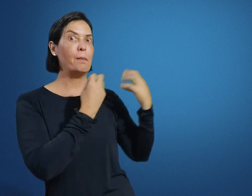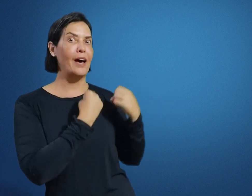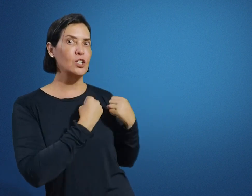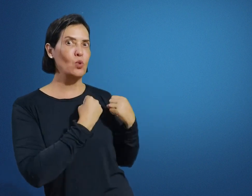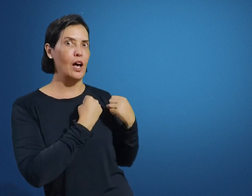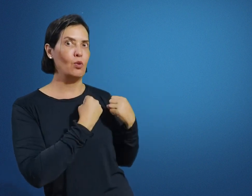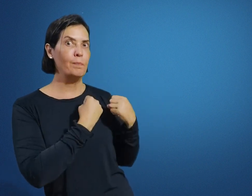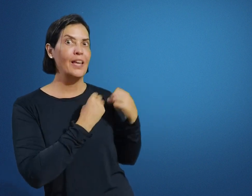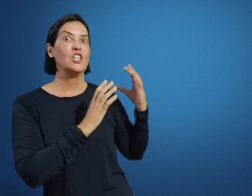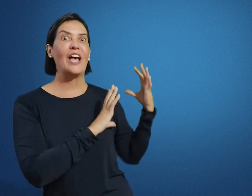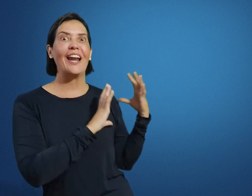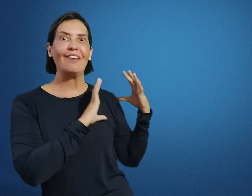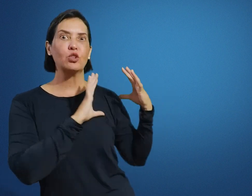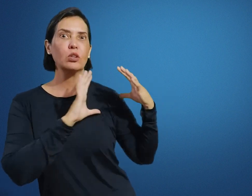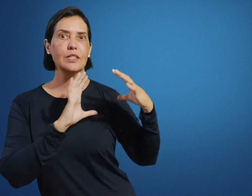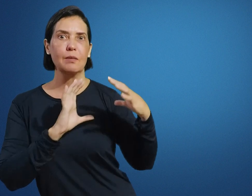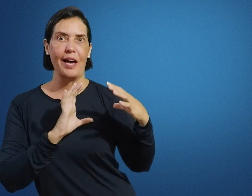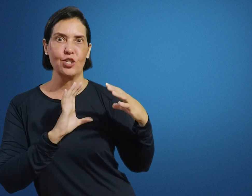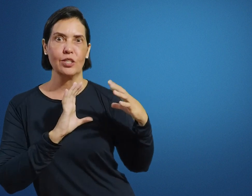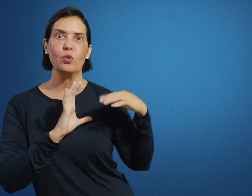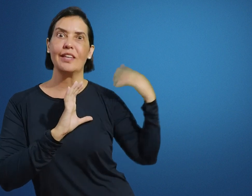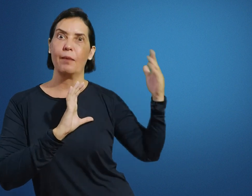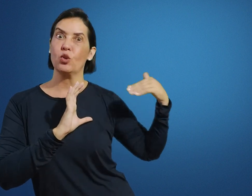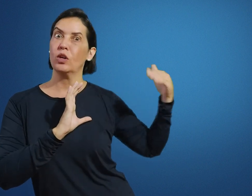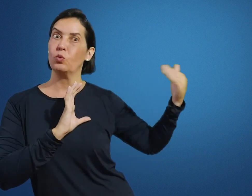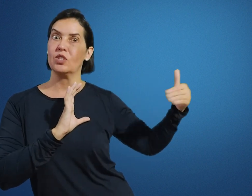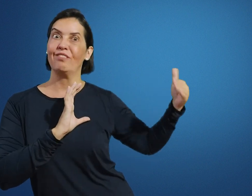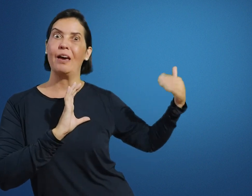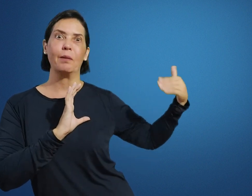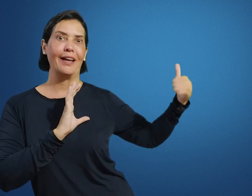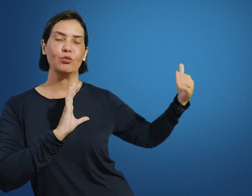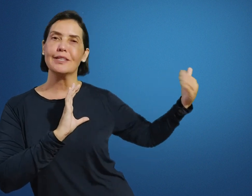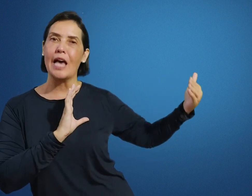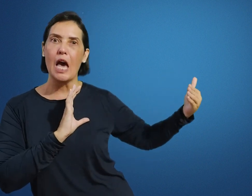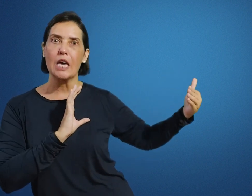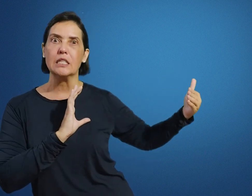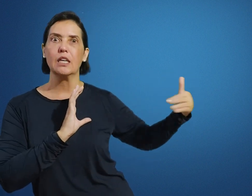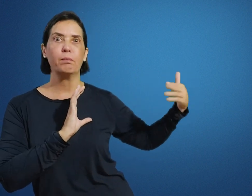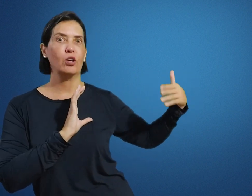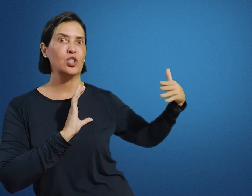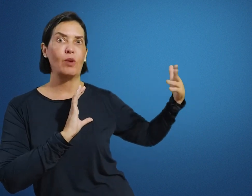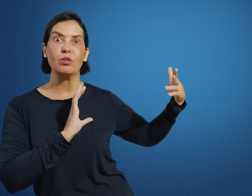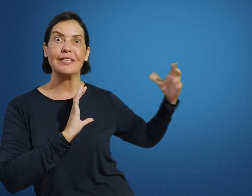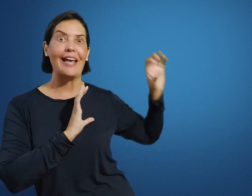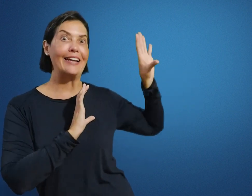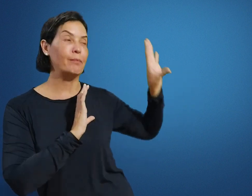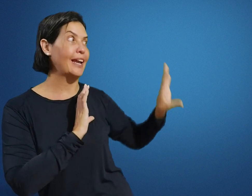prepara a sua aula, já leva todas as imagens, o intérprete, enquanto isso, ele vai preparando sinais, ele pode te auxiliar também na